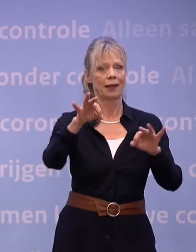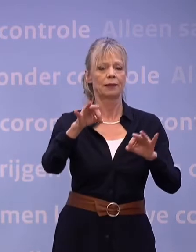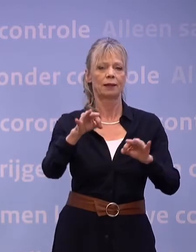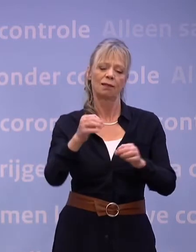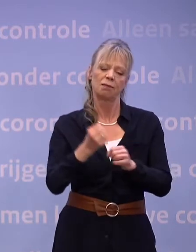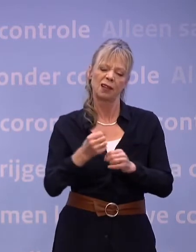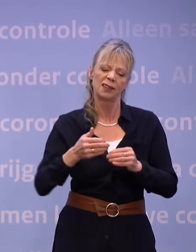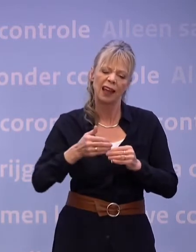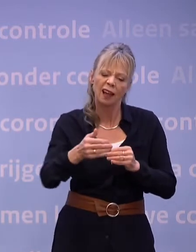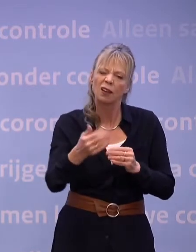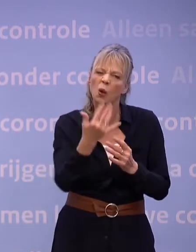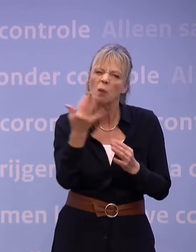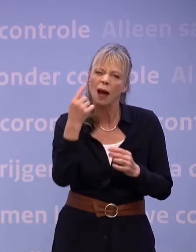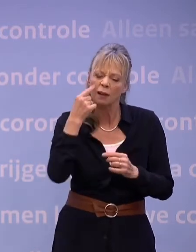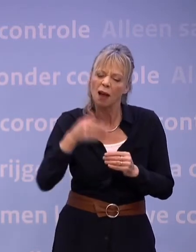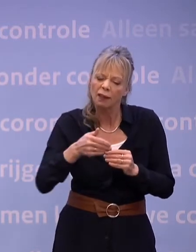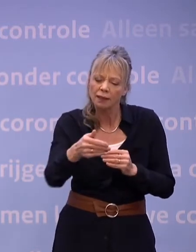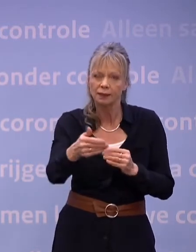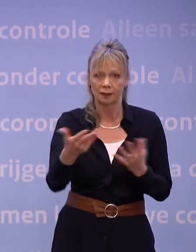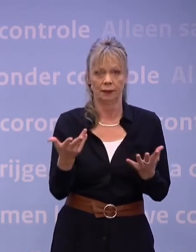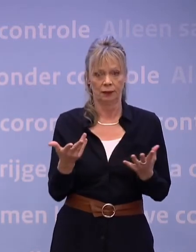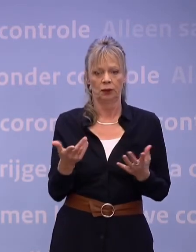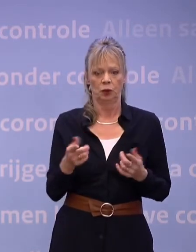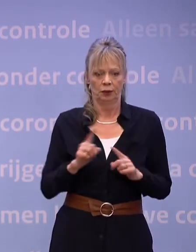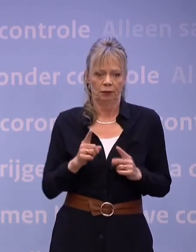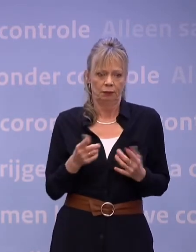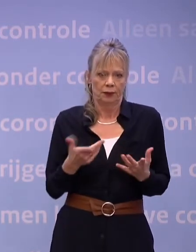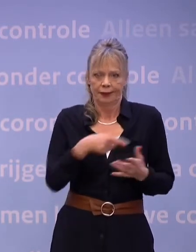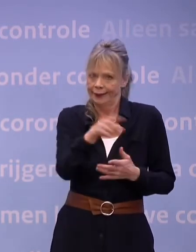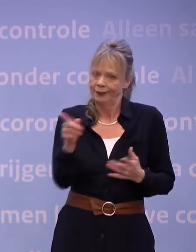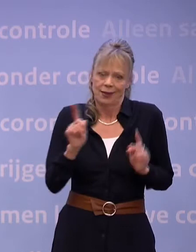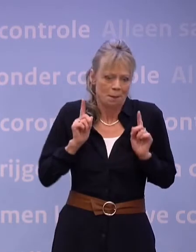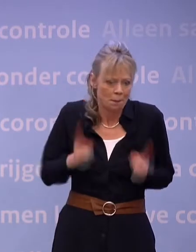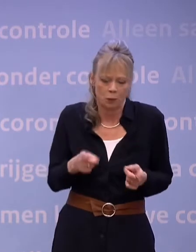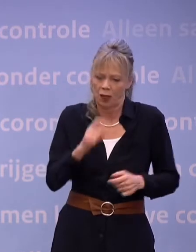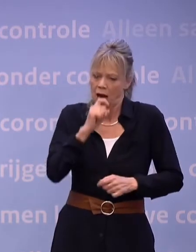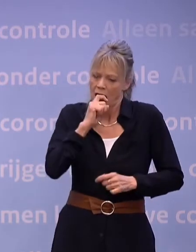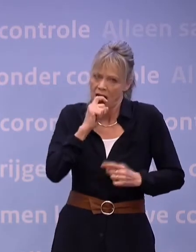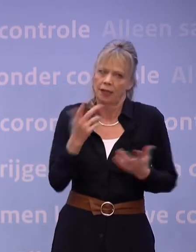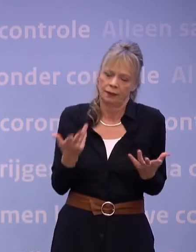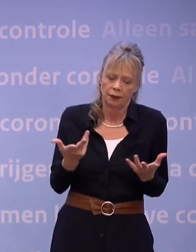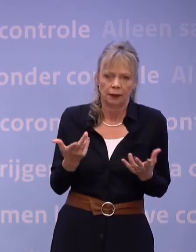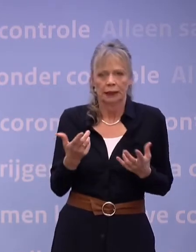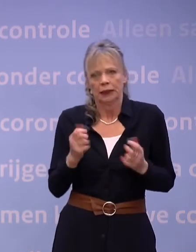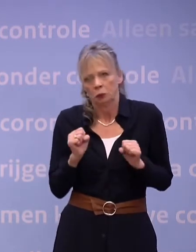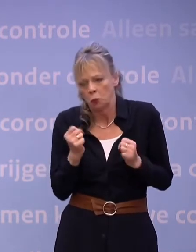En tot die tijd wordt er veel van ons gevraagd. Van ons allemaal en van sommigen wat meer.